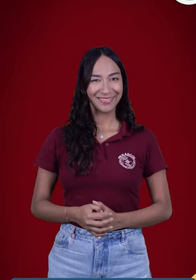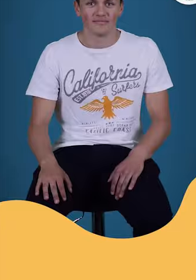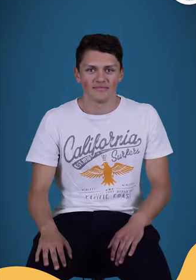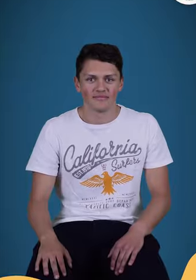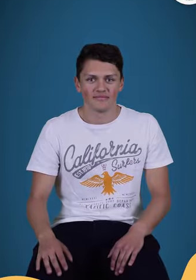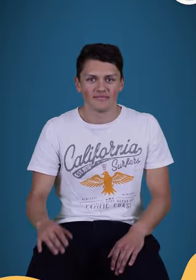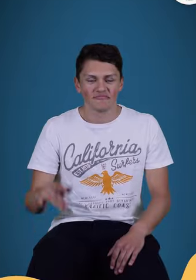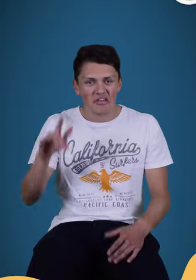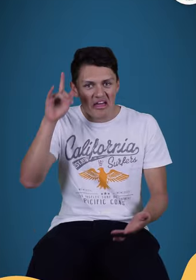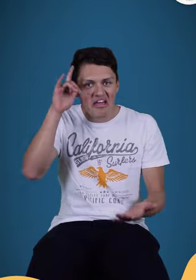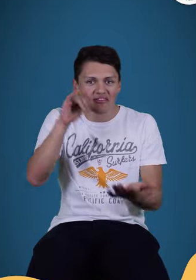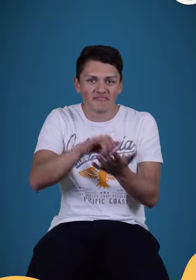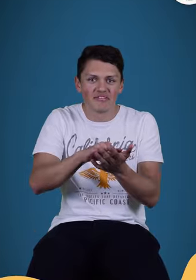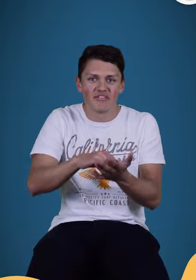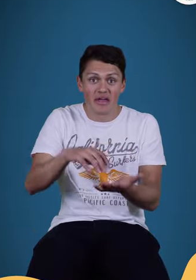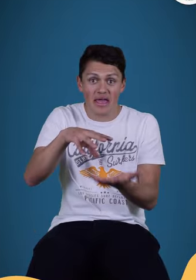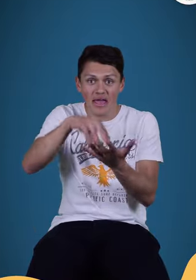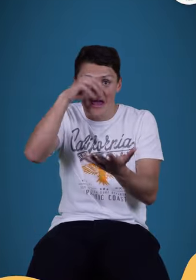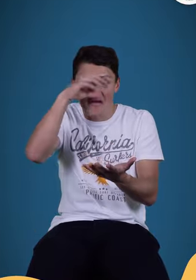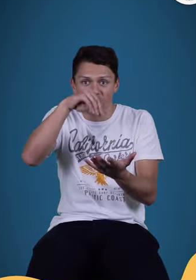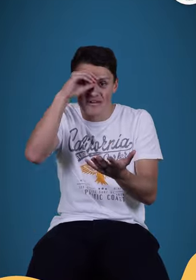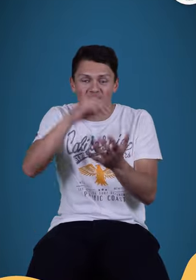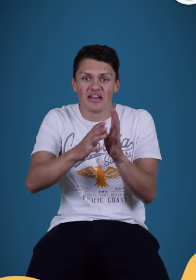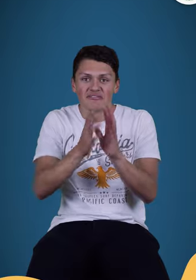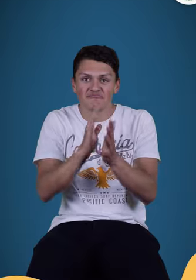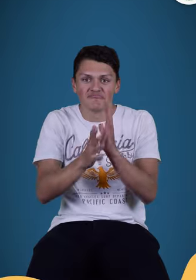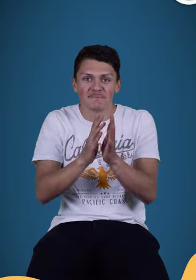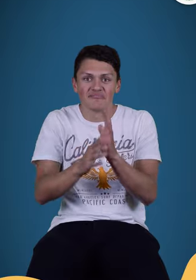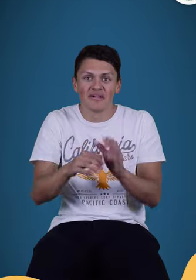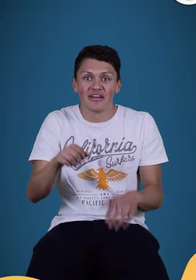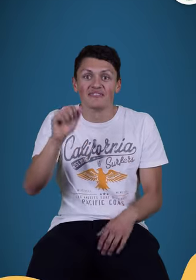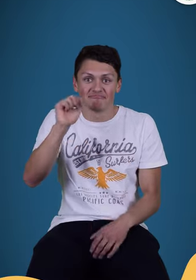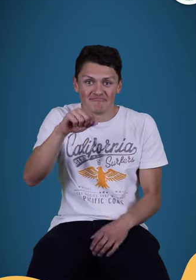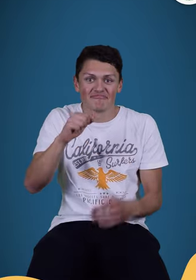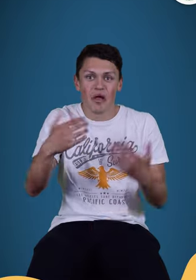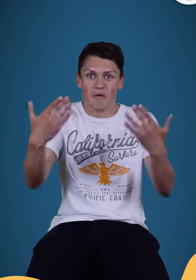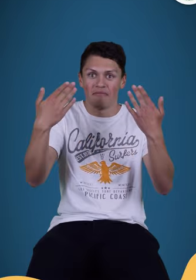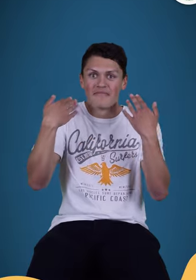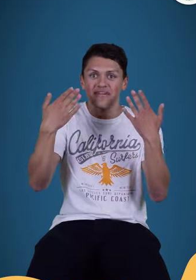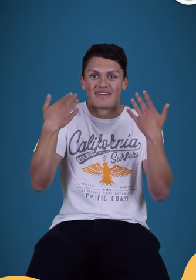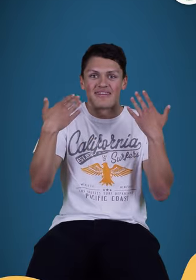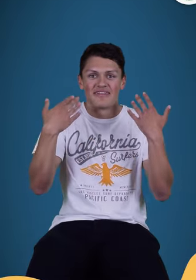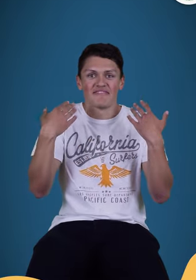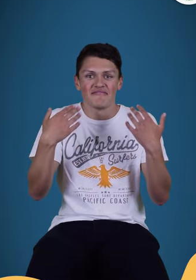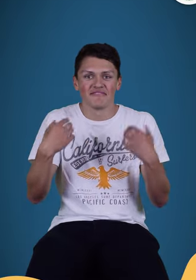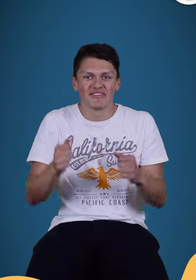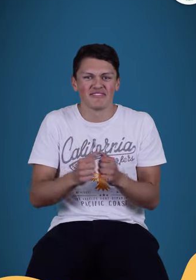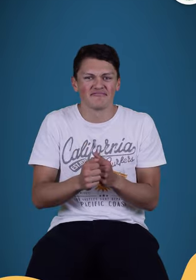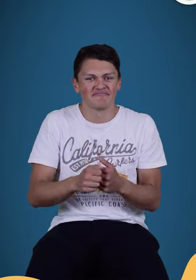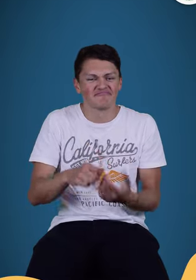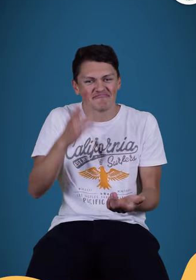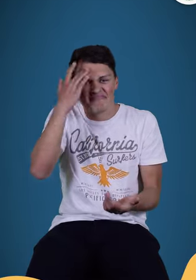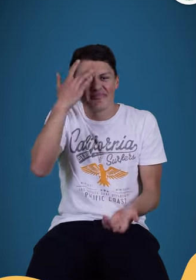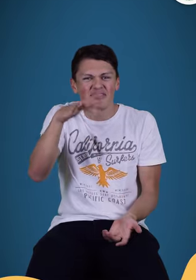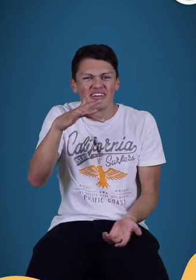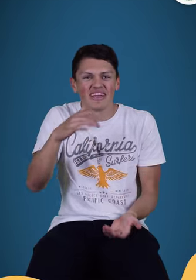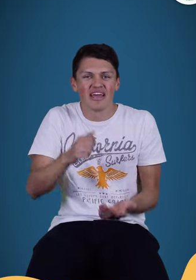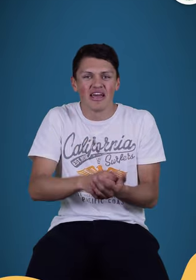Aprender lengua de señas creo que sí me ha servido. B. por ejemplo, en el